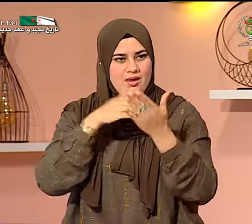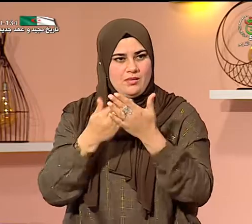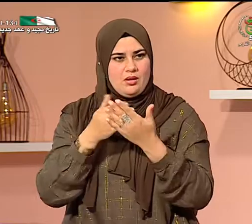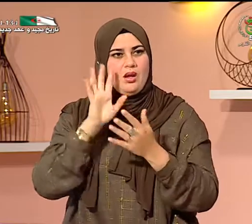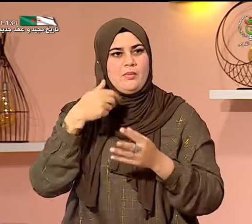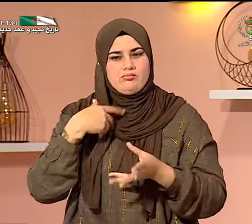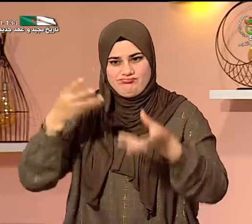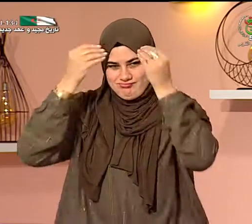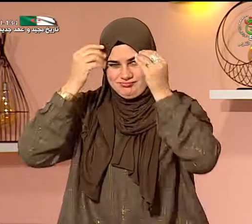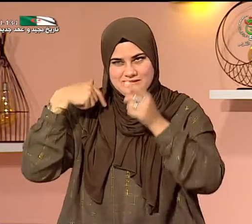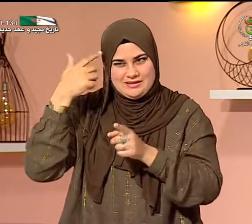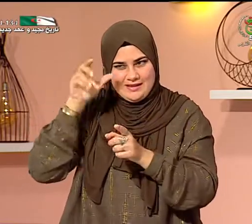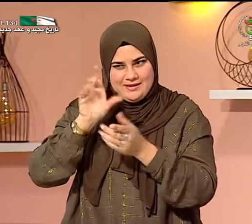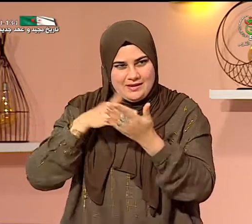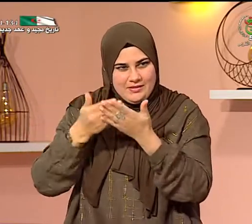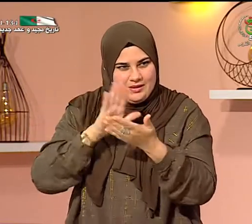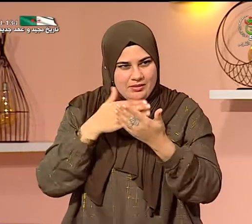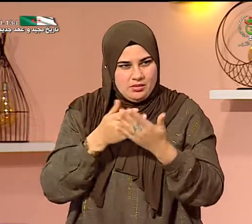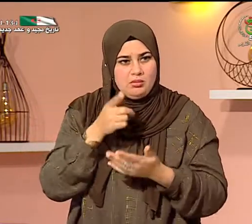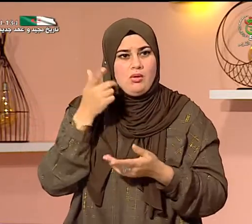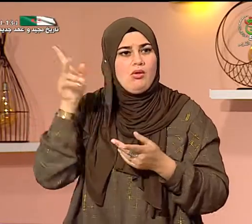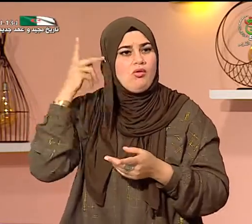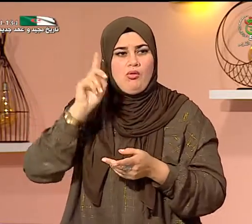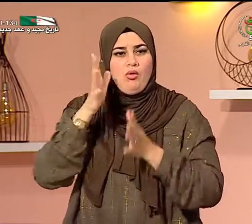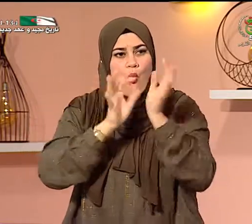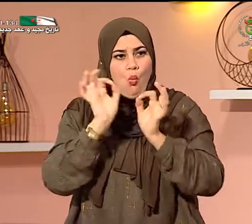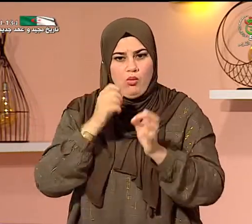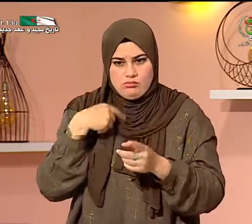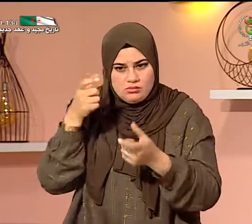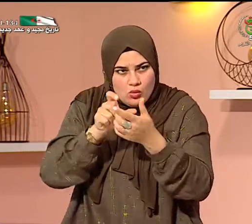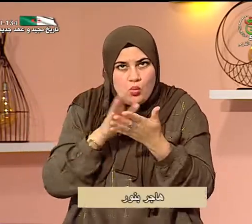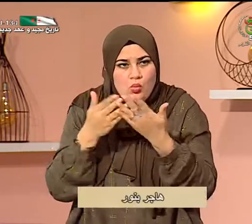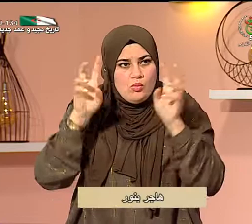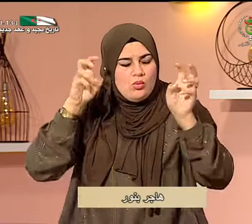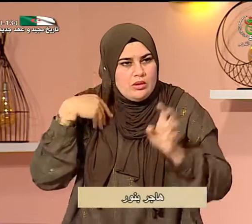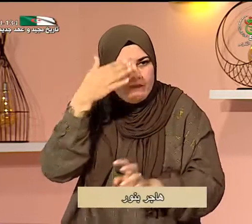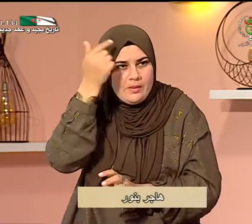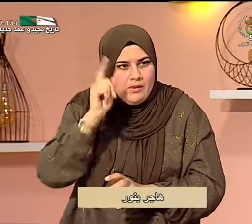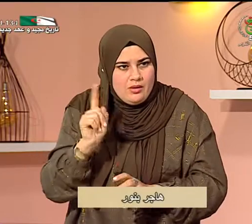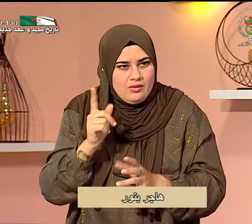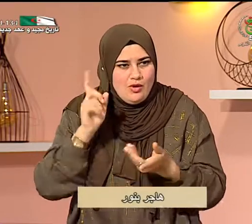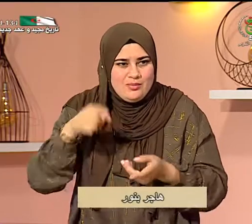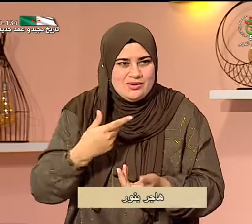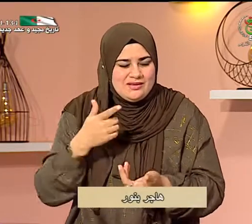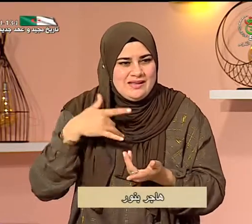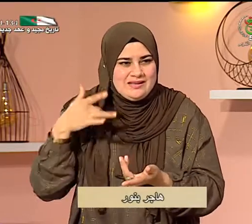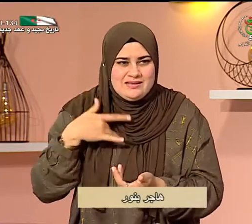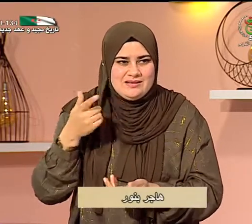وجود أستاذ مترجم في لغة الإشارة هو شيء إيجابي بالنسبة لي عندما كنت